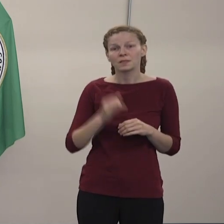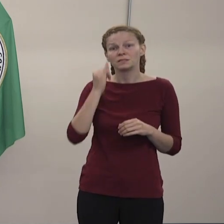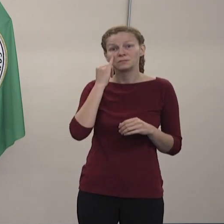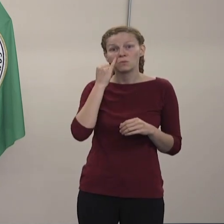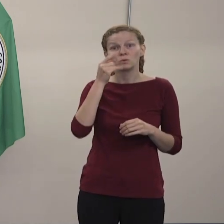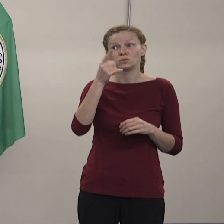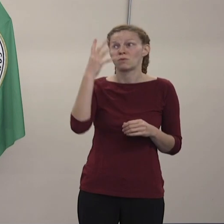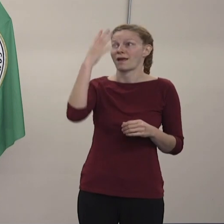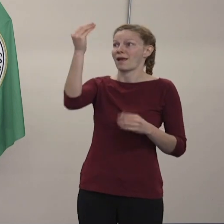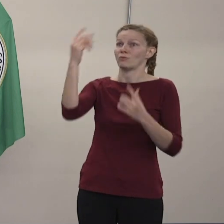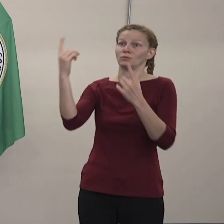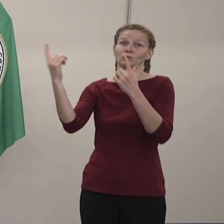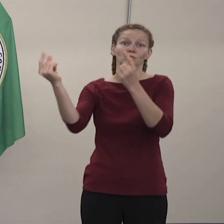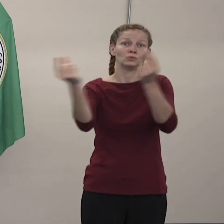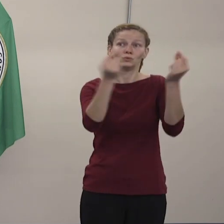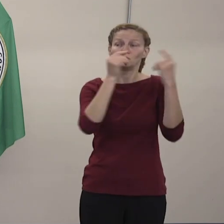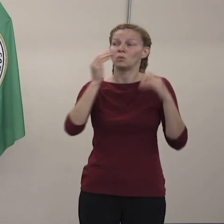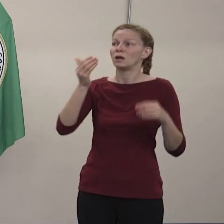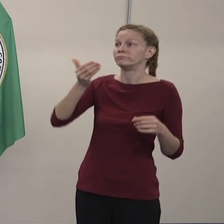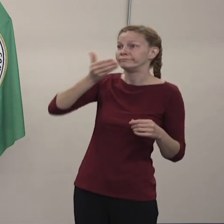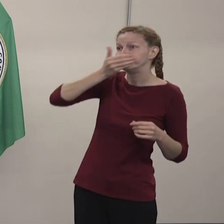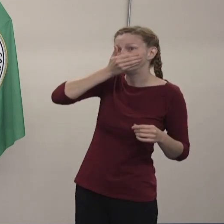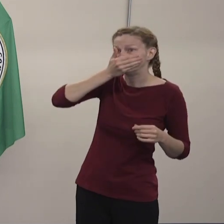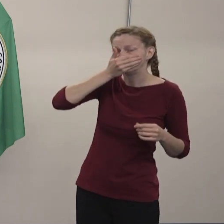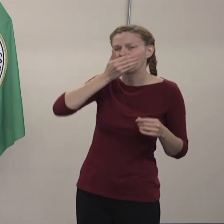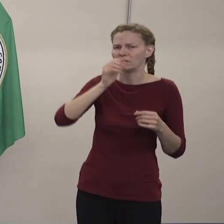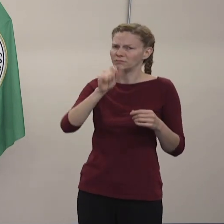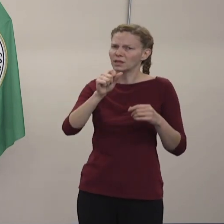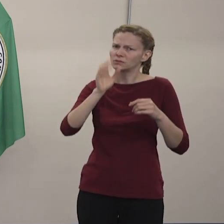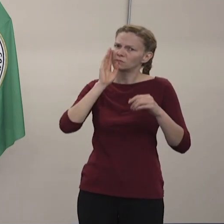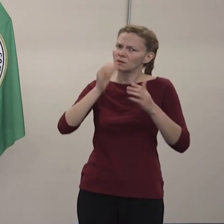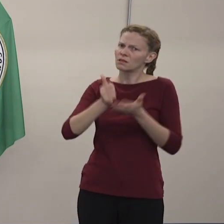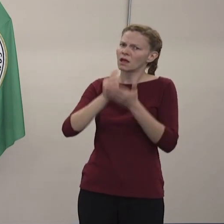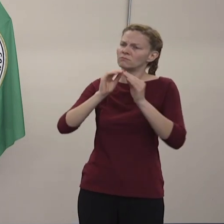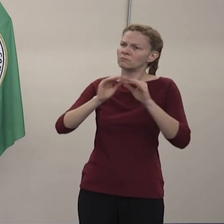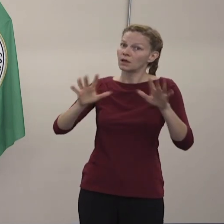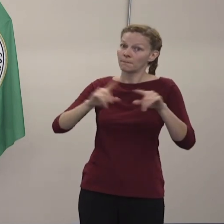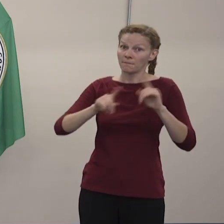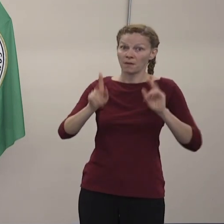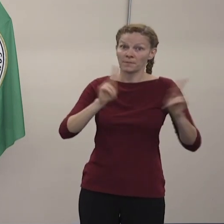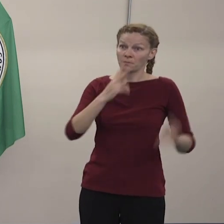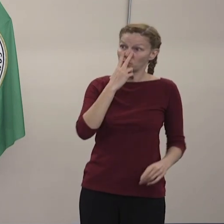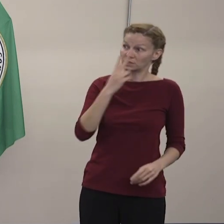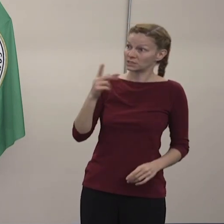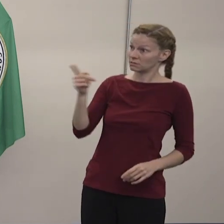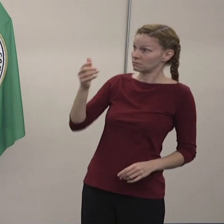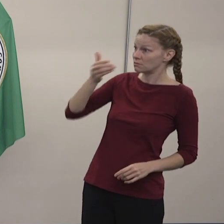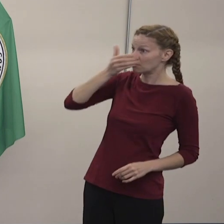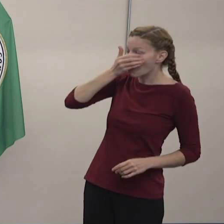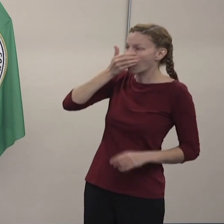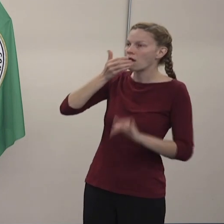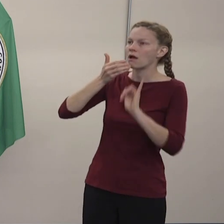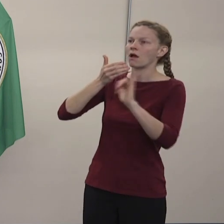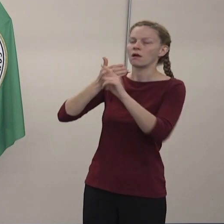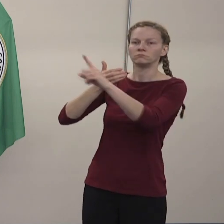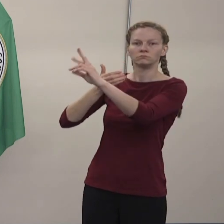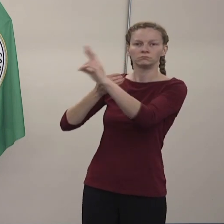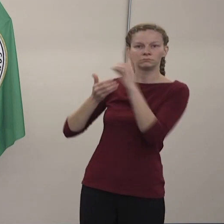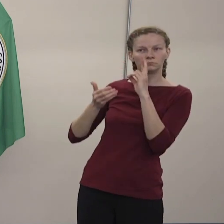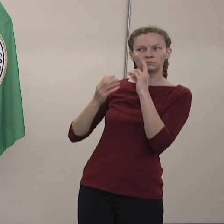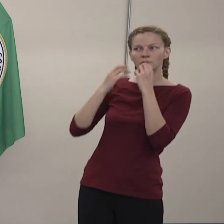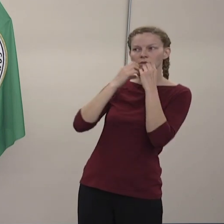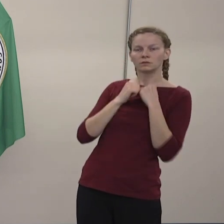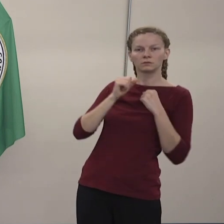contra la COVID-19. Es un símbolo de que nos estamos preocupando por los demás, por